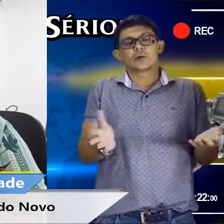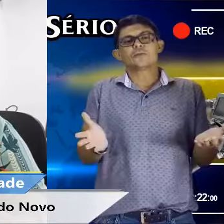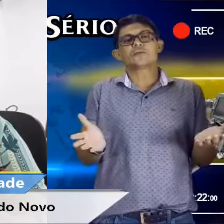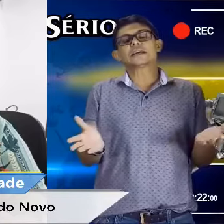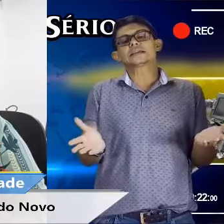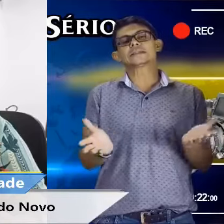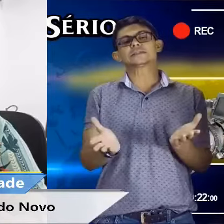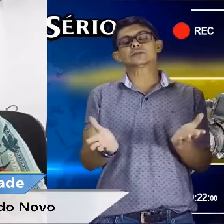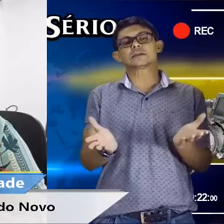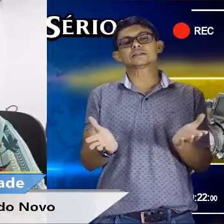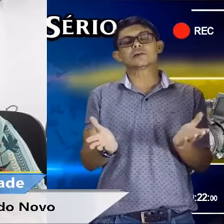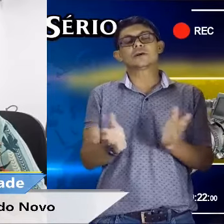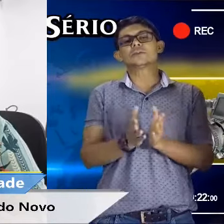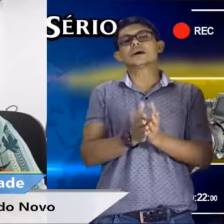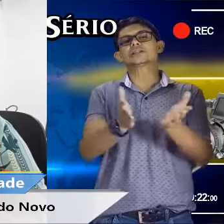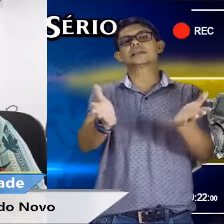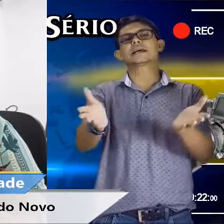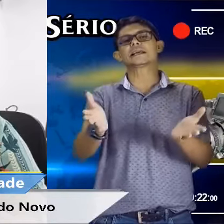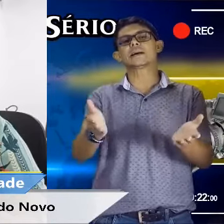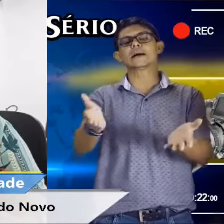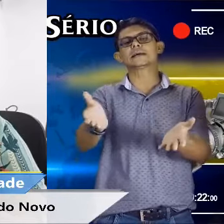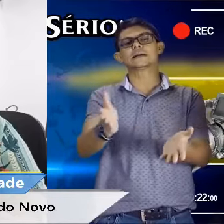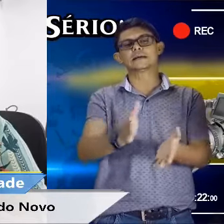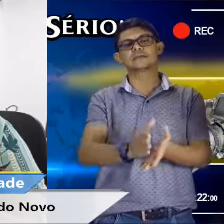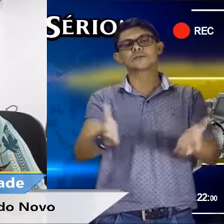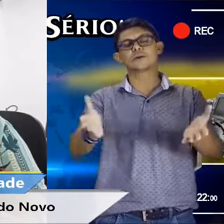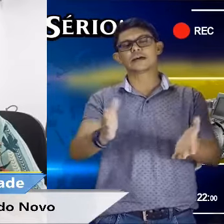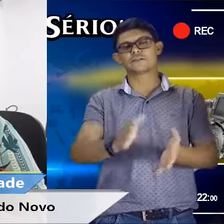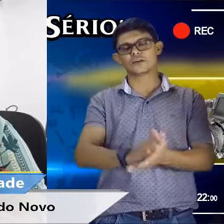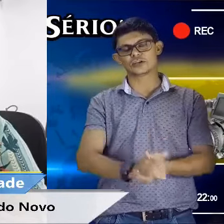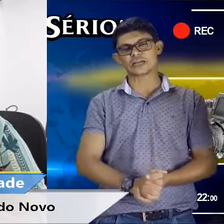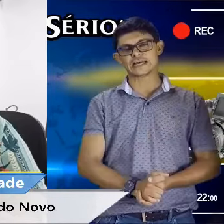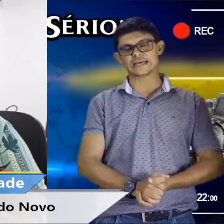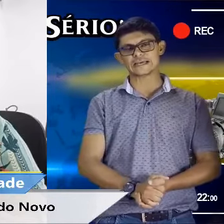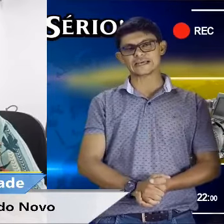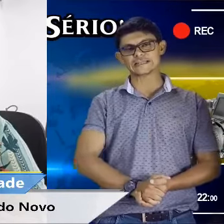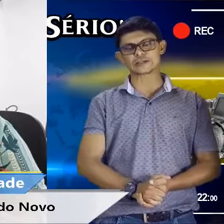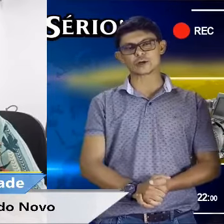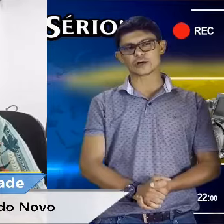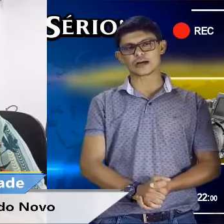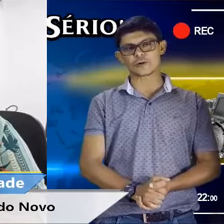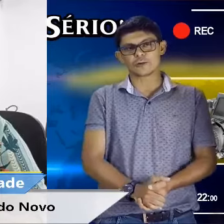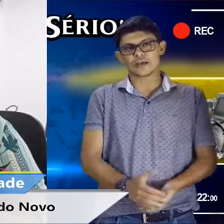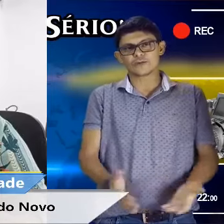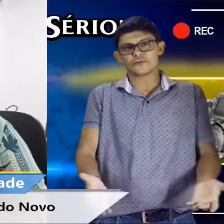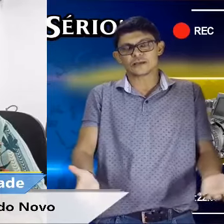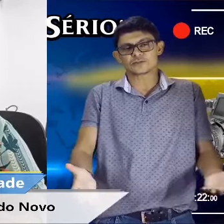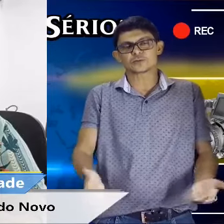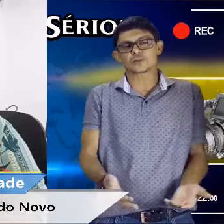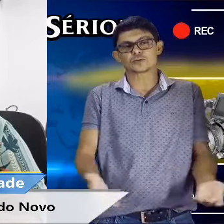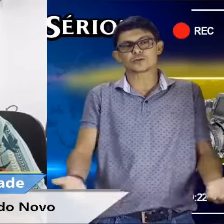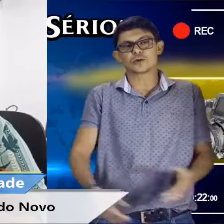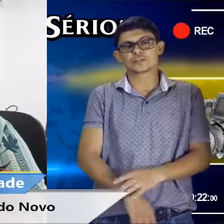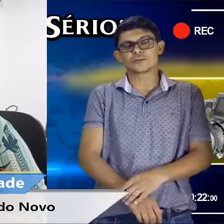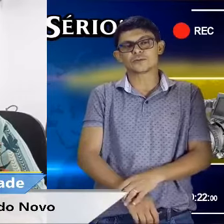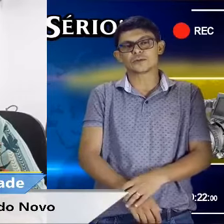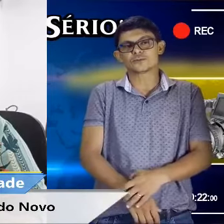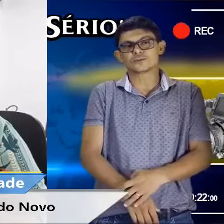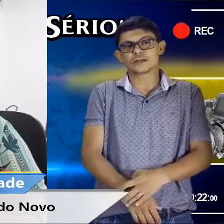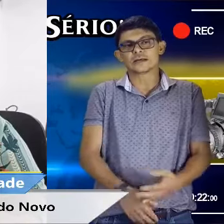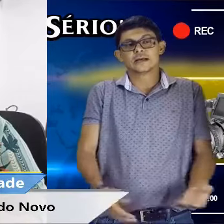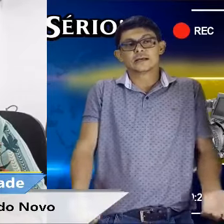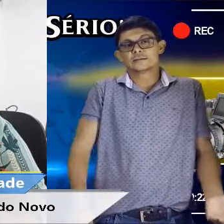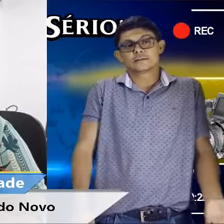E como fica essa situação? Vamos imaginar que amanhã eles vão lá fechar esse local. Como é que fica esses produtores, a